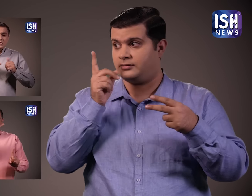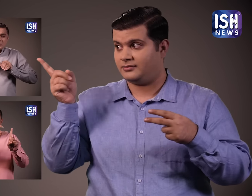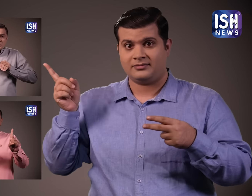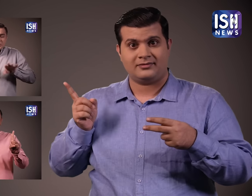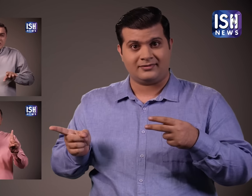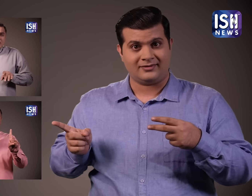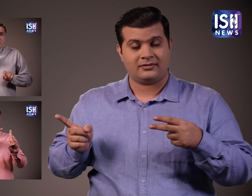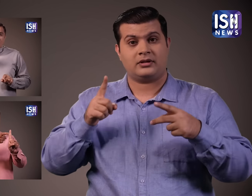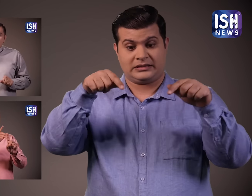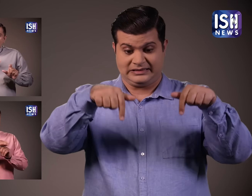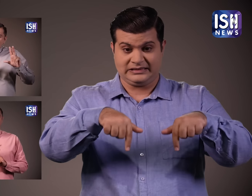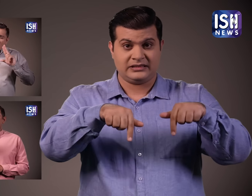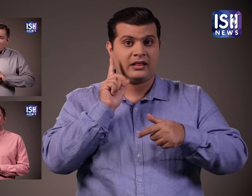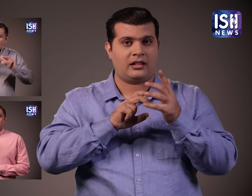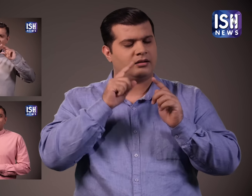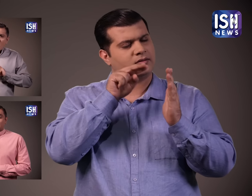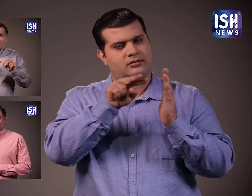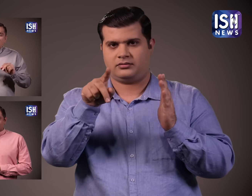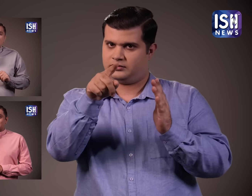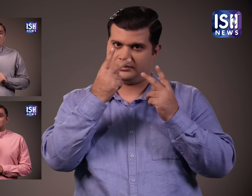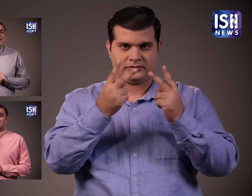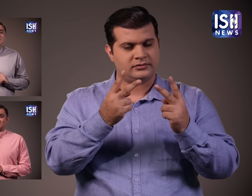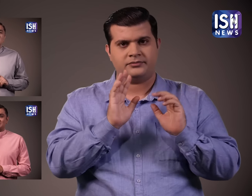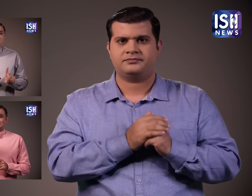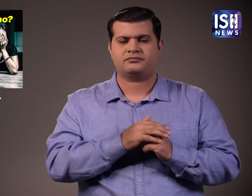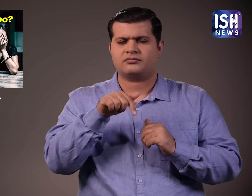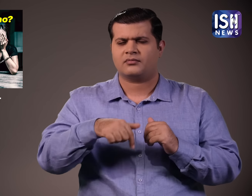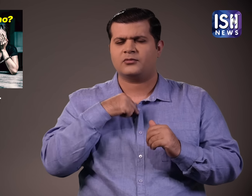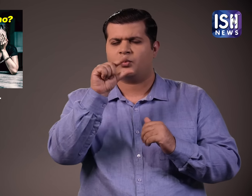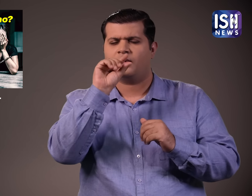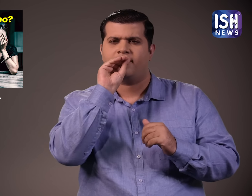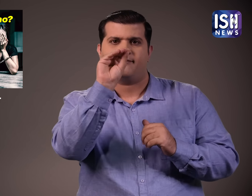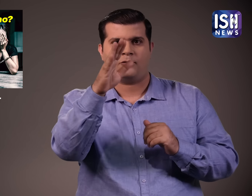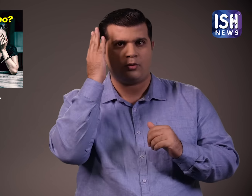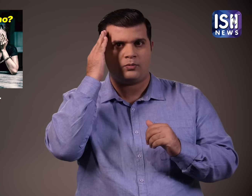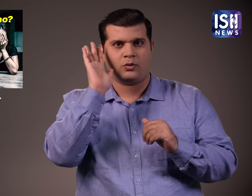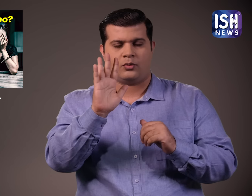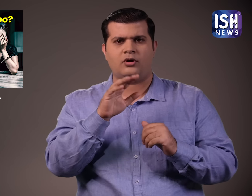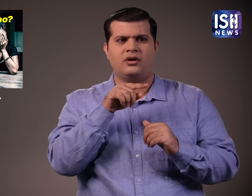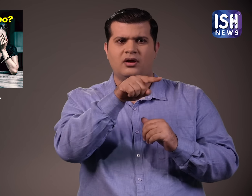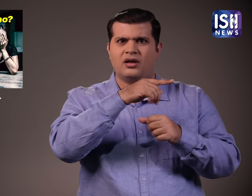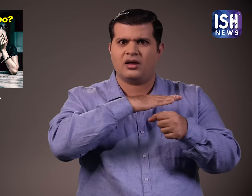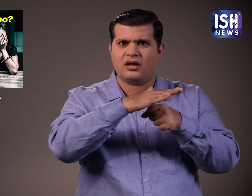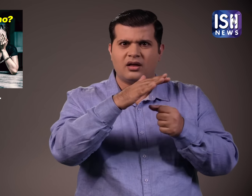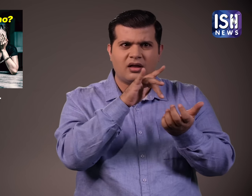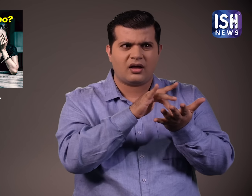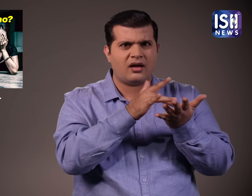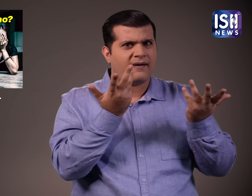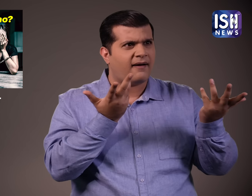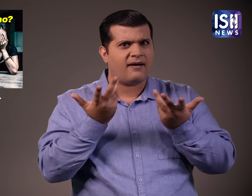दो वीडियो जारी किये थे आप नीचे लिंक पे इसे देख सकते हैं अब मैं आपको थोड़ा बता दू कि ये कतल